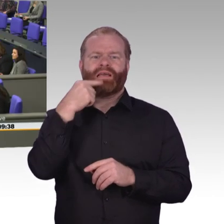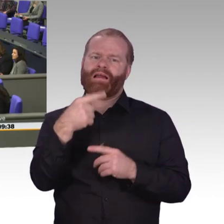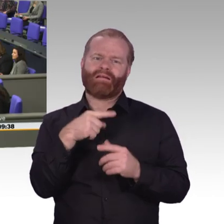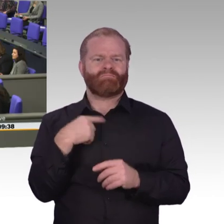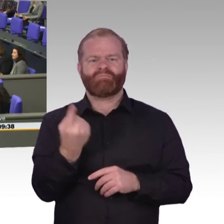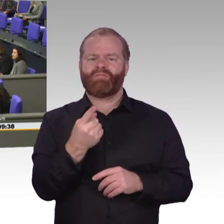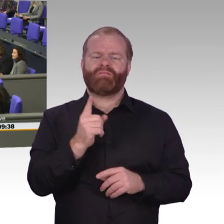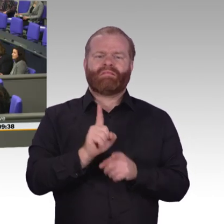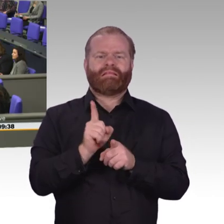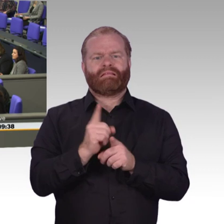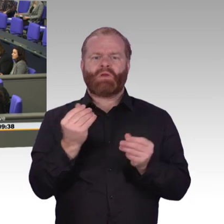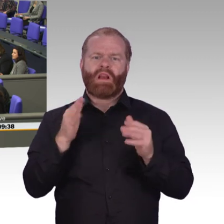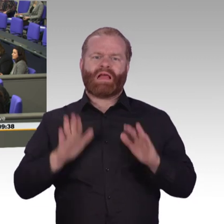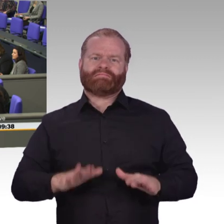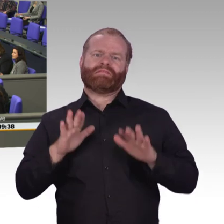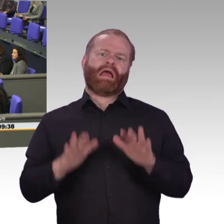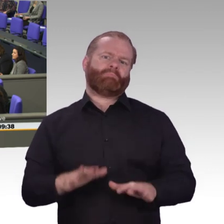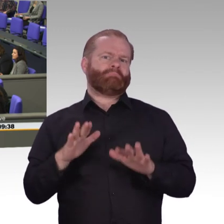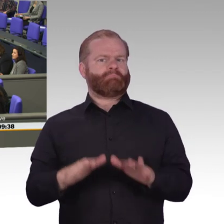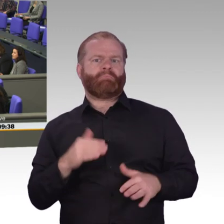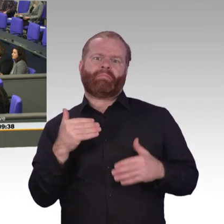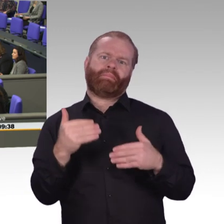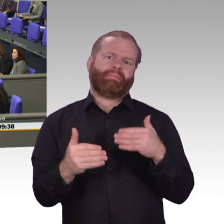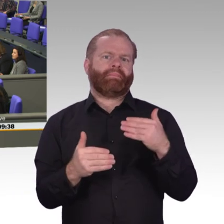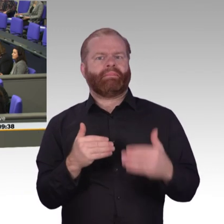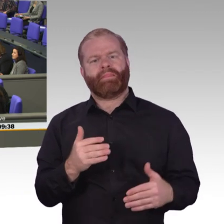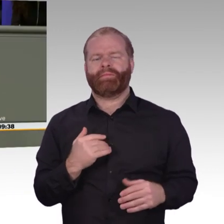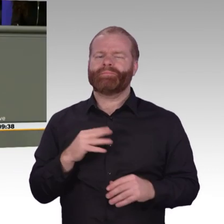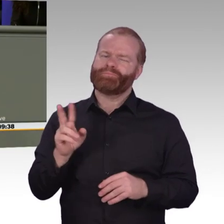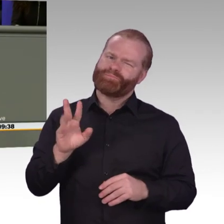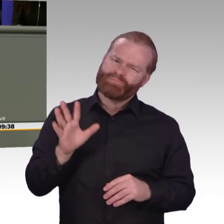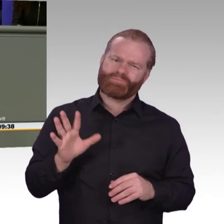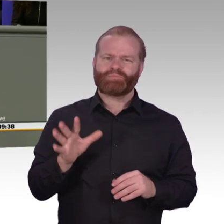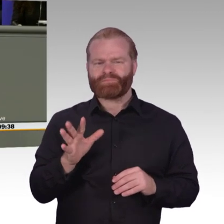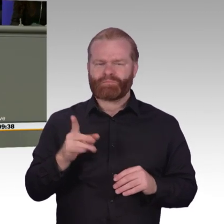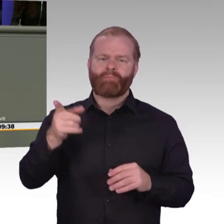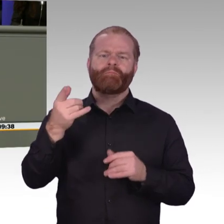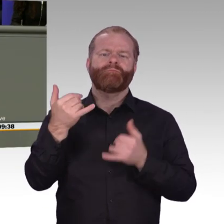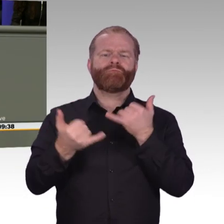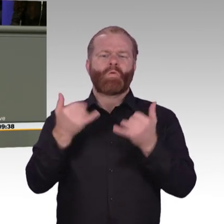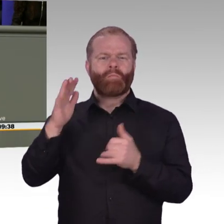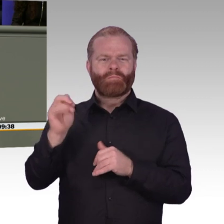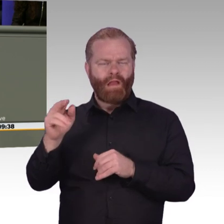viel zu abgehoben. Und wie könne man denn schon so weit denken? Also da müssen Sie sich schon mal entscheiden, ob Sie Zukunft wollen oder nicht.